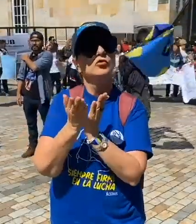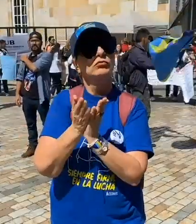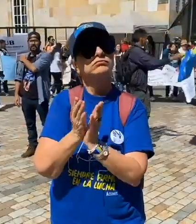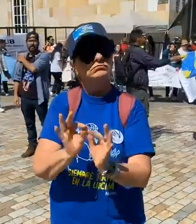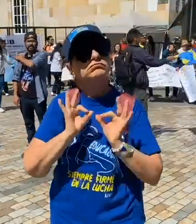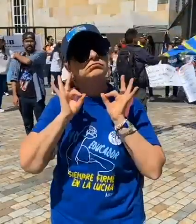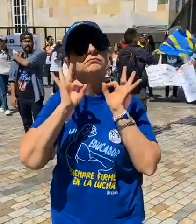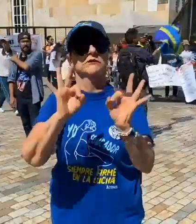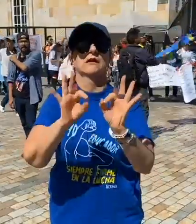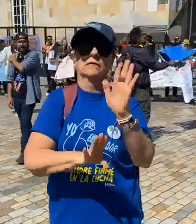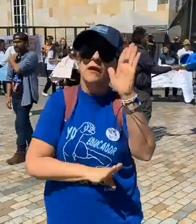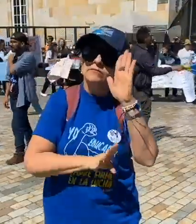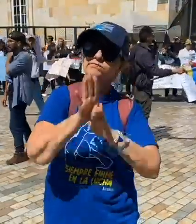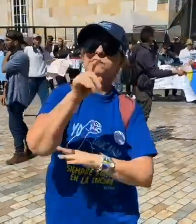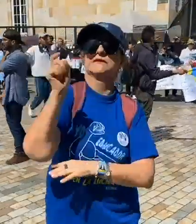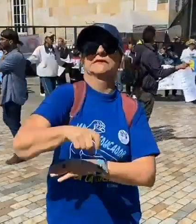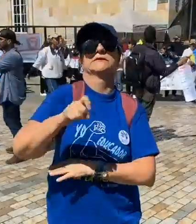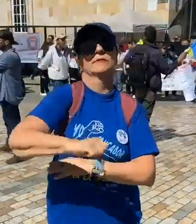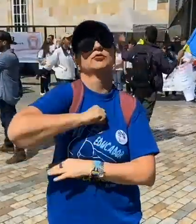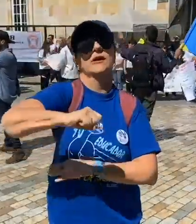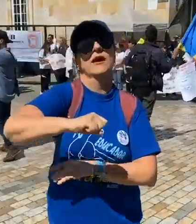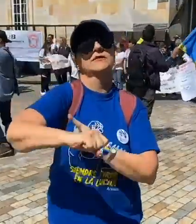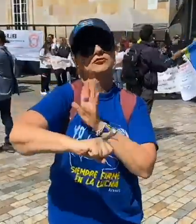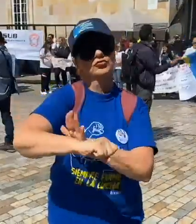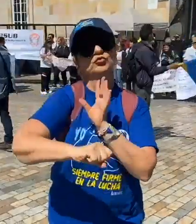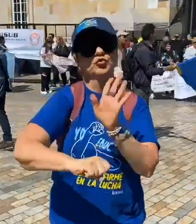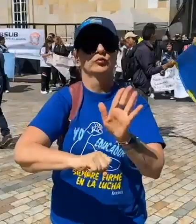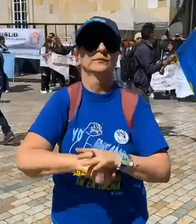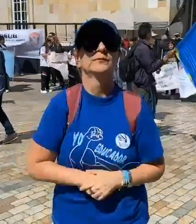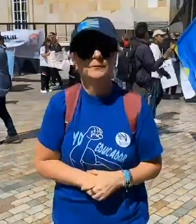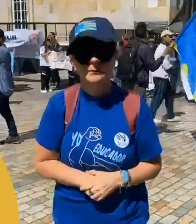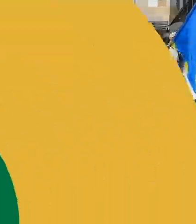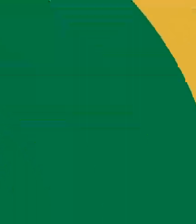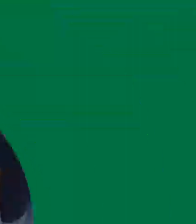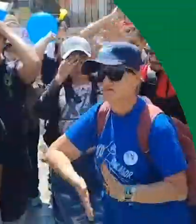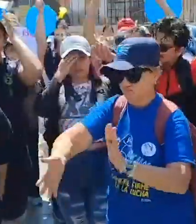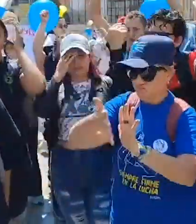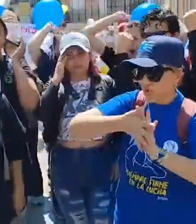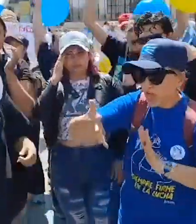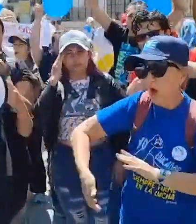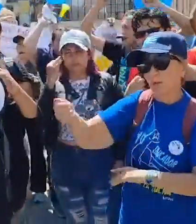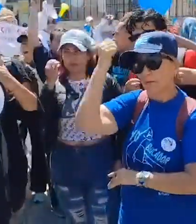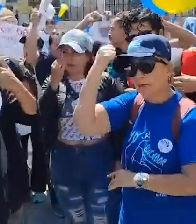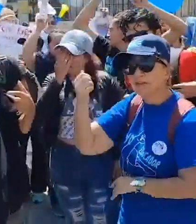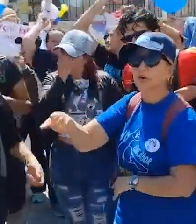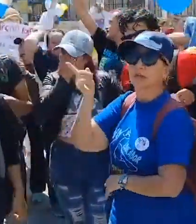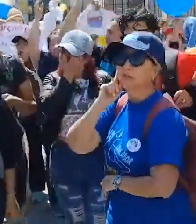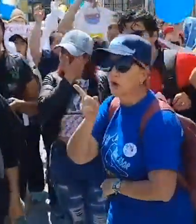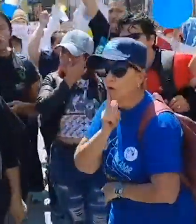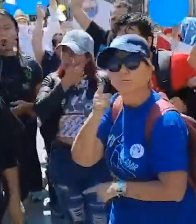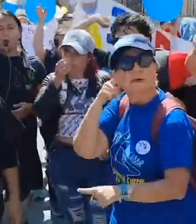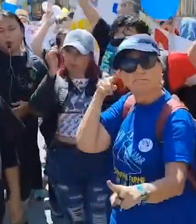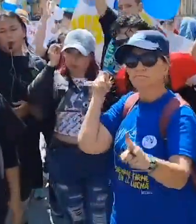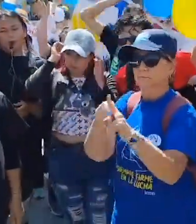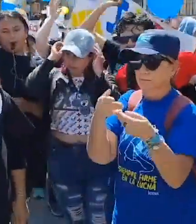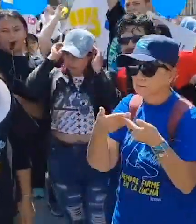calidad de las personas sordas. Esperando que esto mejore, pues es nuestro derecho. Estamos aquí en este plantón y